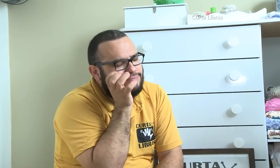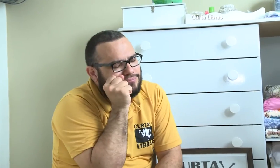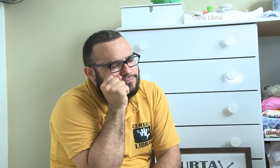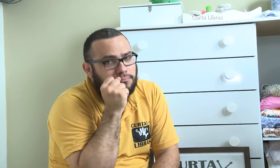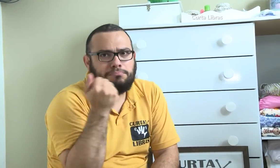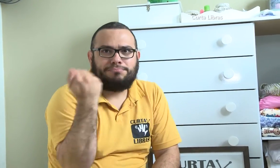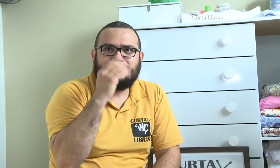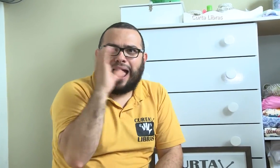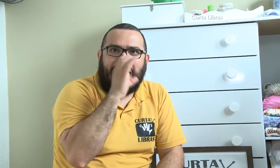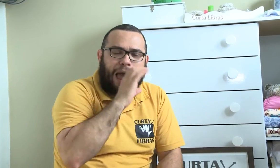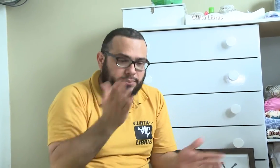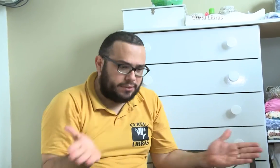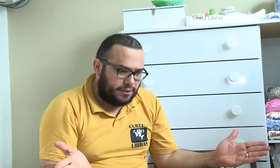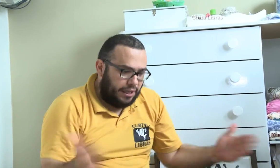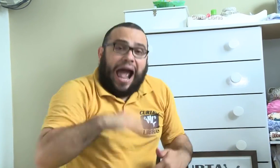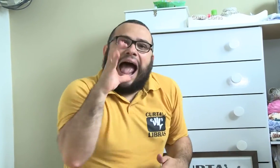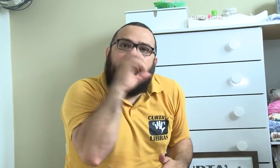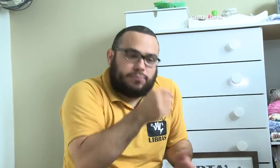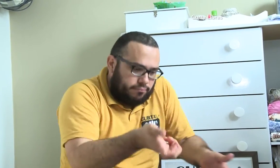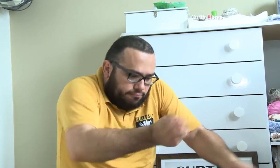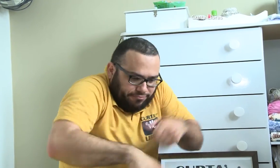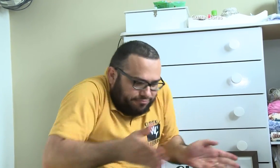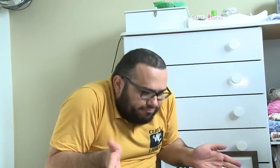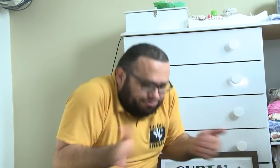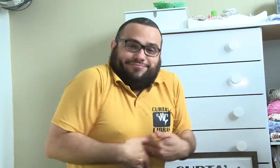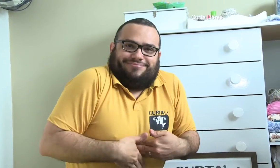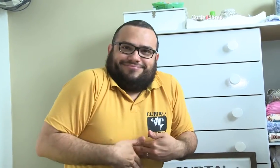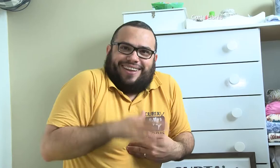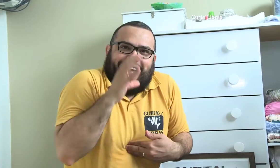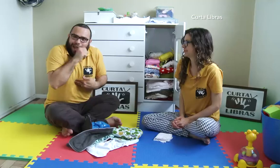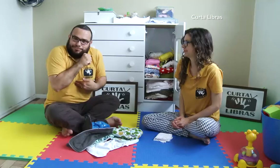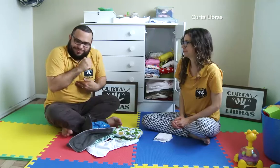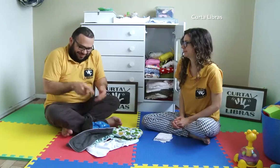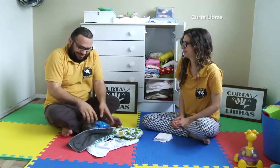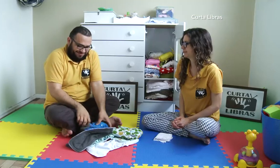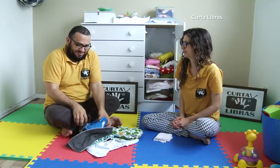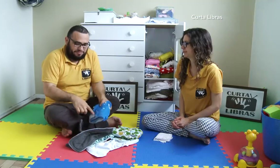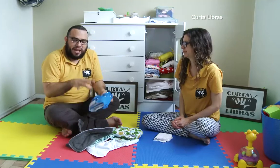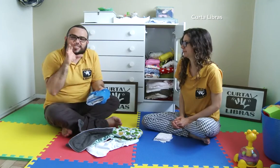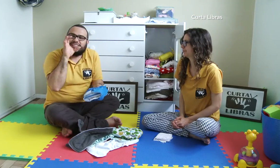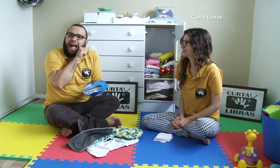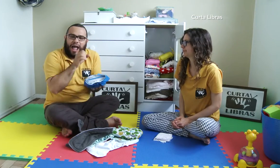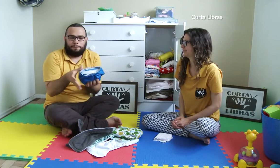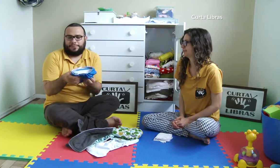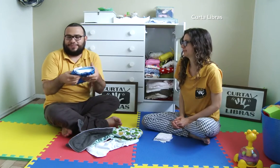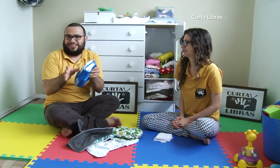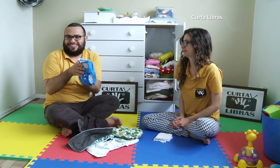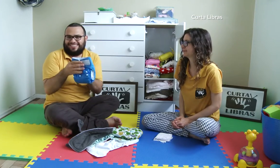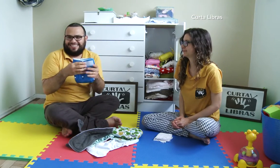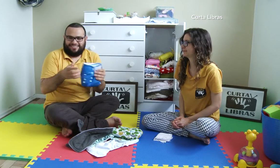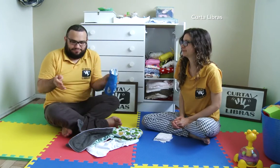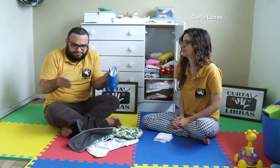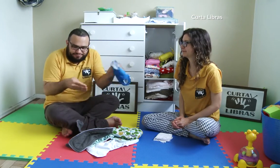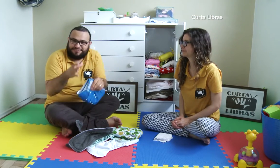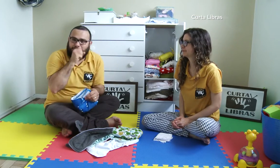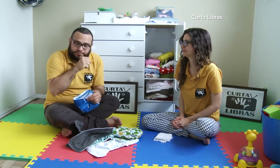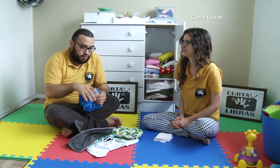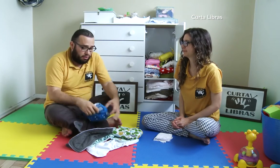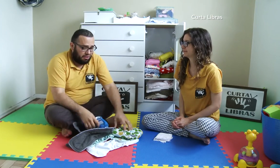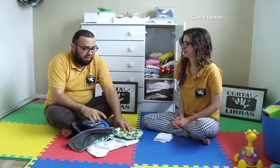adequado usar essa de noite, porque quando abre os botões, o bebê pode acordar. Essa aqui não. É bem rápido para